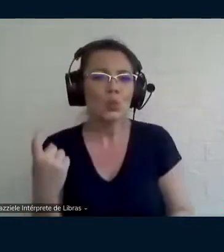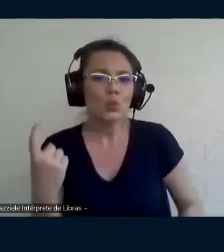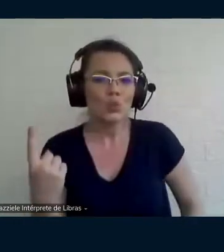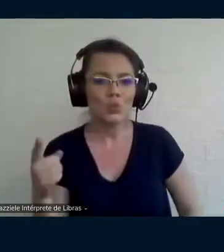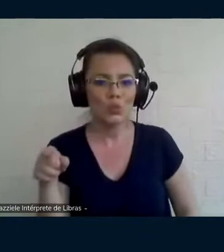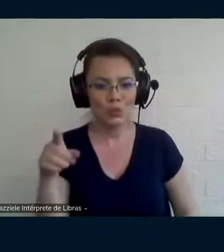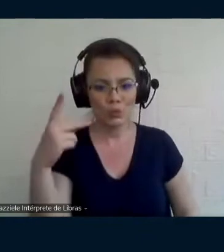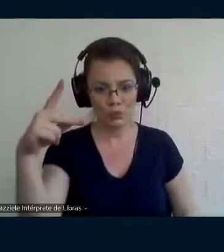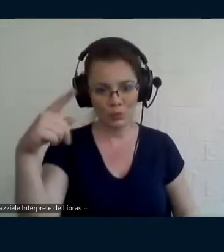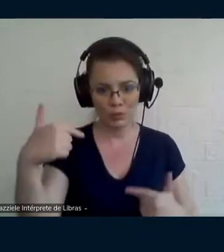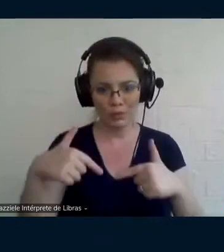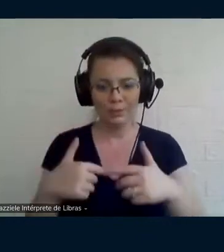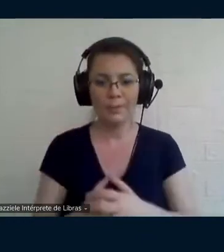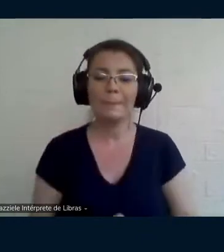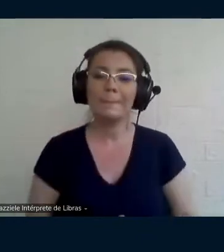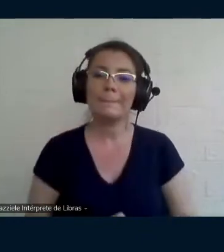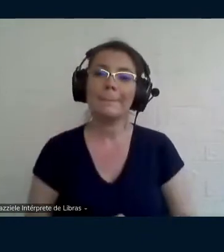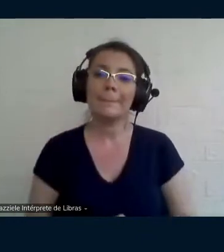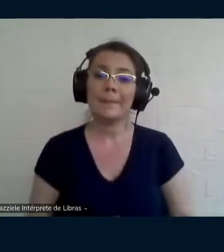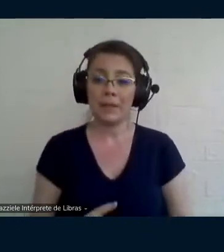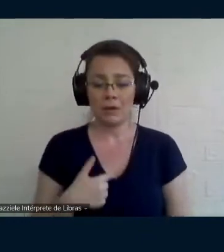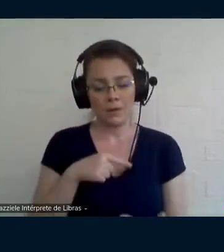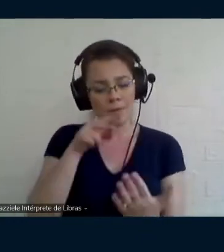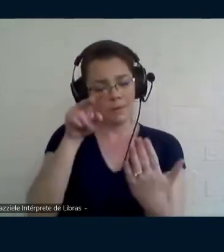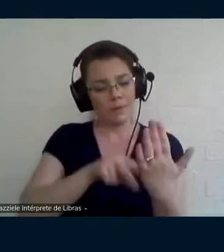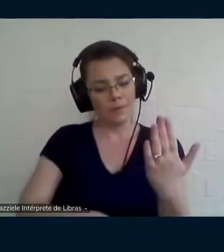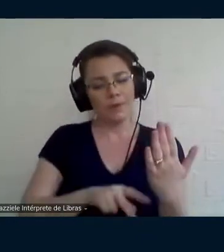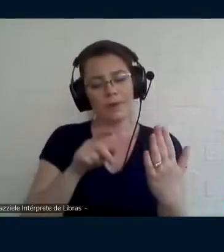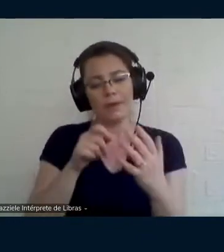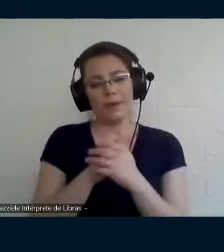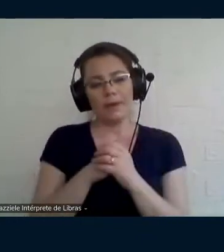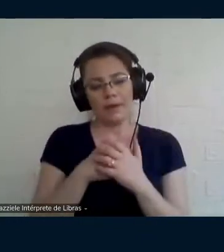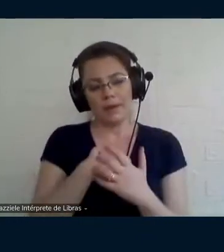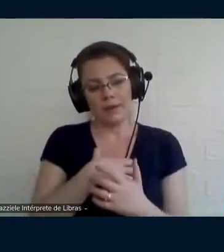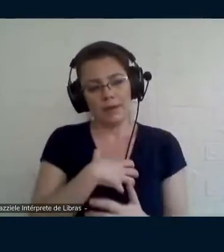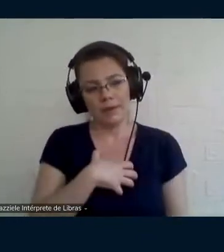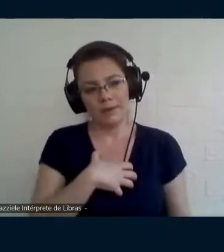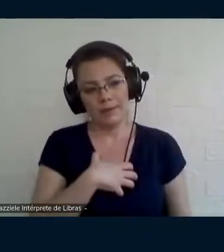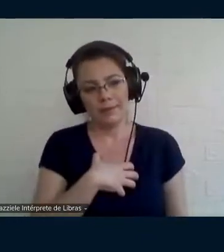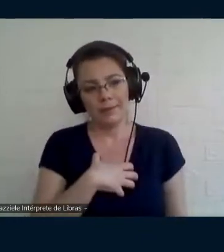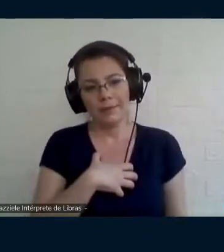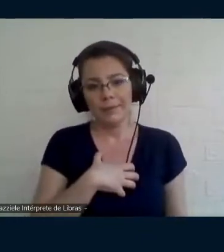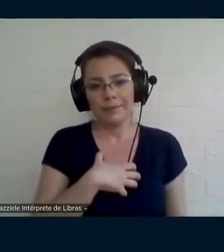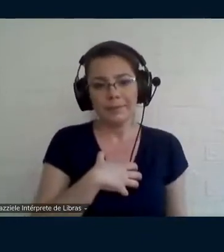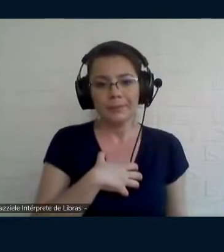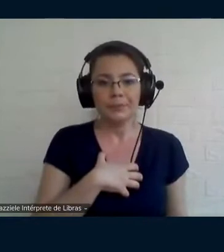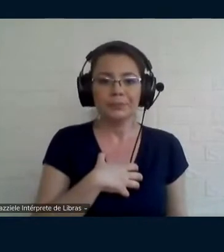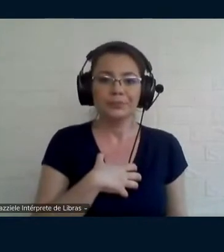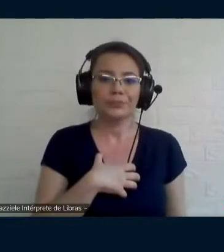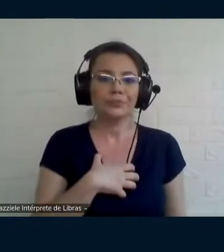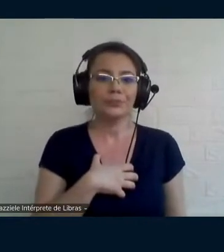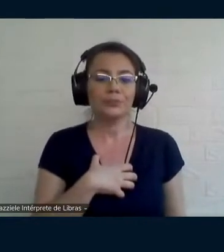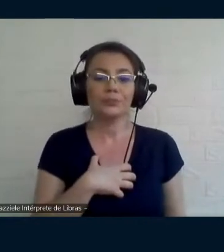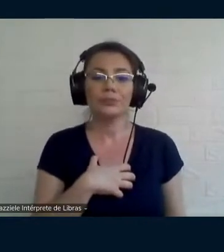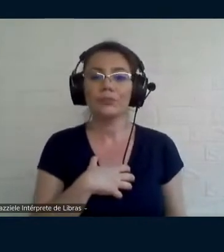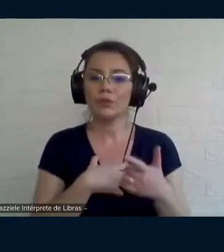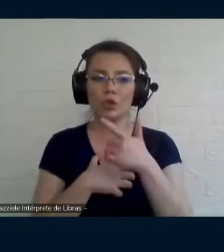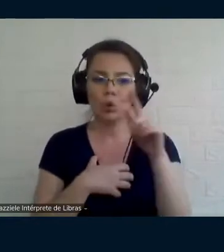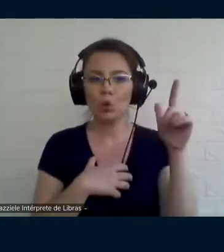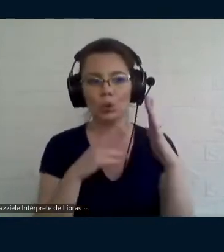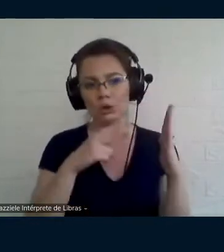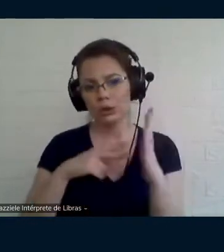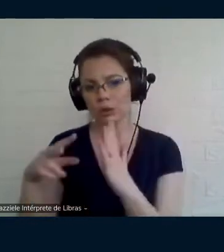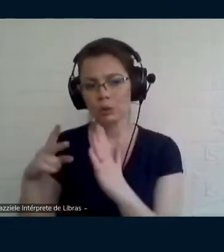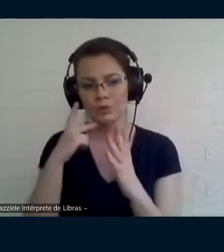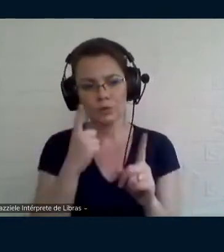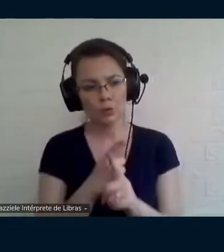uma leitora, eu faço uma leitura possível. Então, entre várias leituras que você vai encontrar